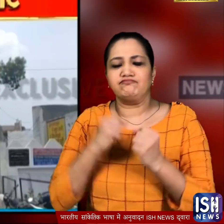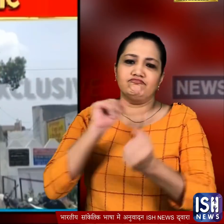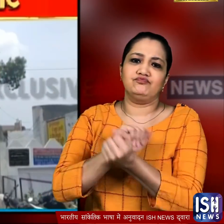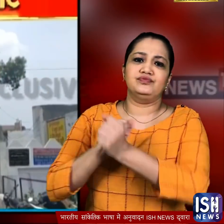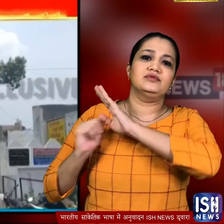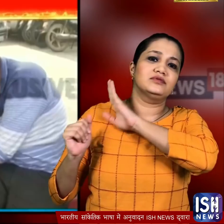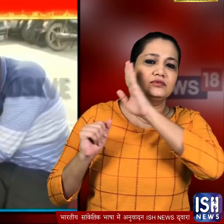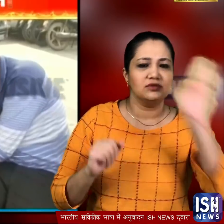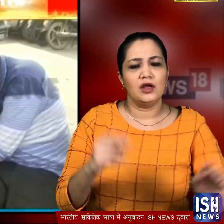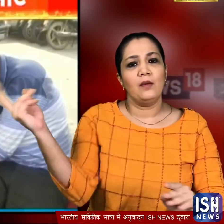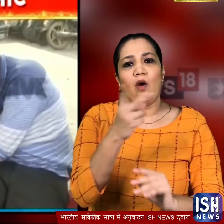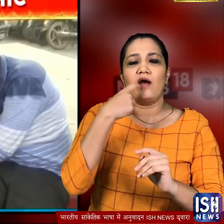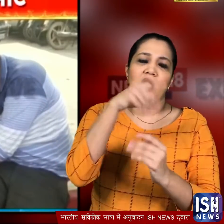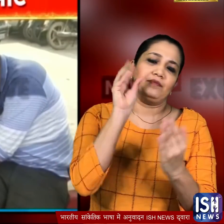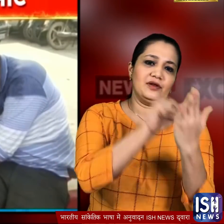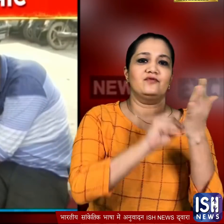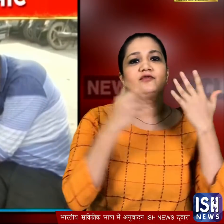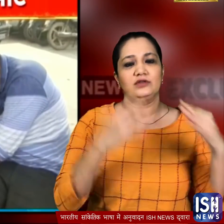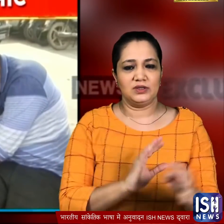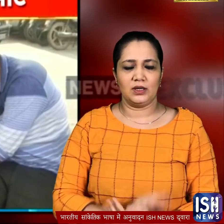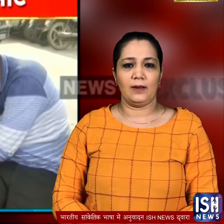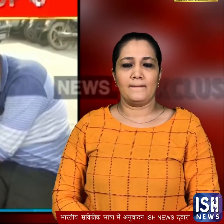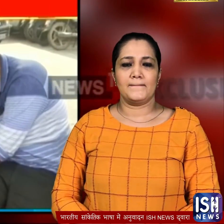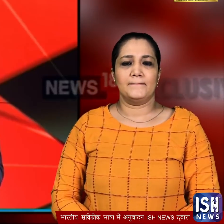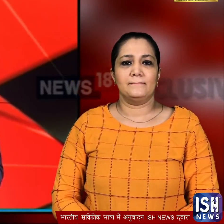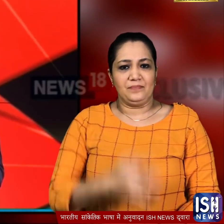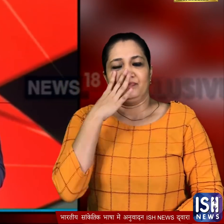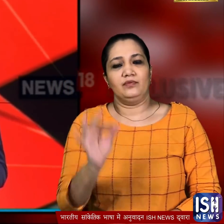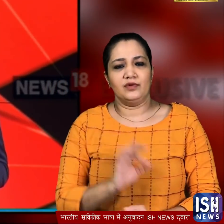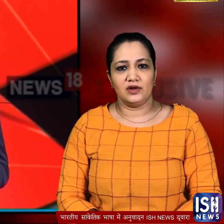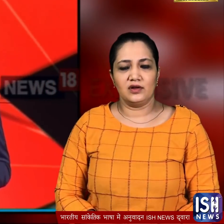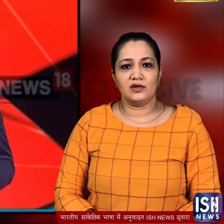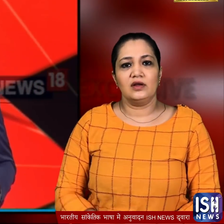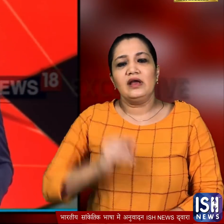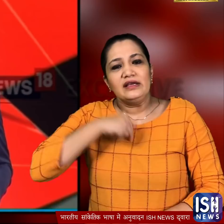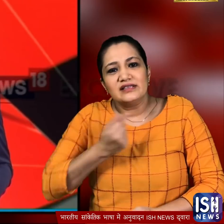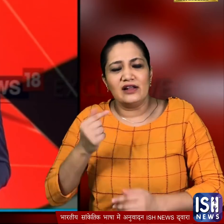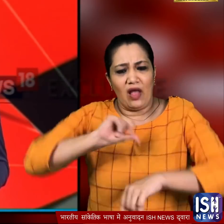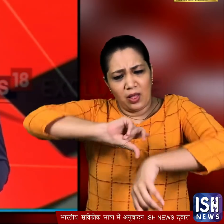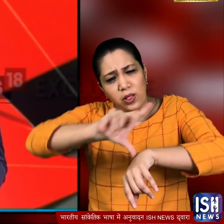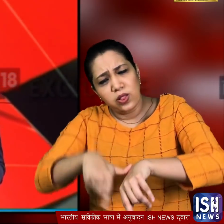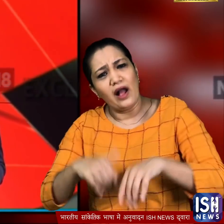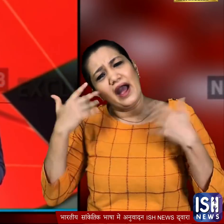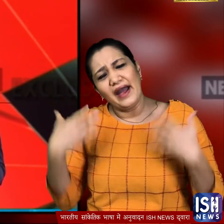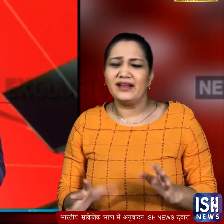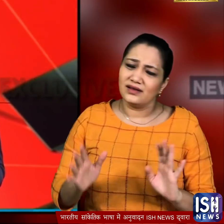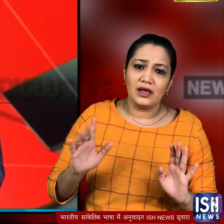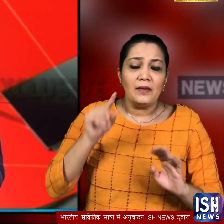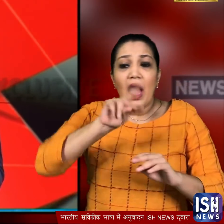स्टेशन पहुंचा और दोनों आरोपियों के खिलाफ शिकायत दर्च कराई सौबात की बात है कि हम लोग खुद भले ही लेट लतीफी का रिकार्ड तोड़ने हैं लेकिन दूसरे के